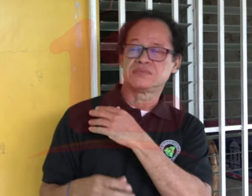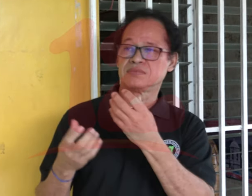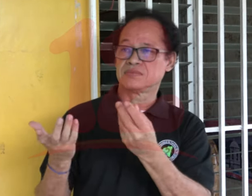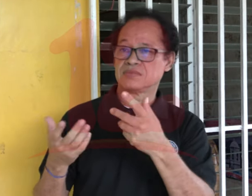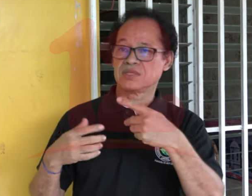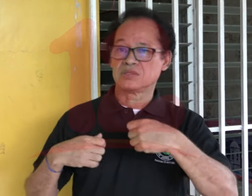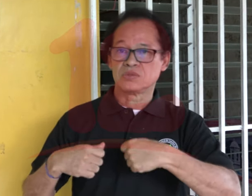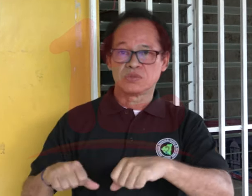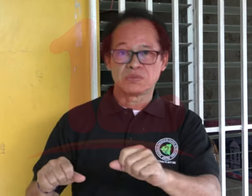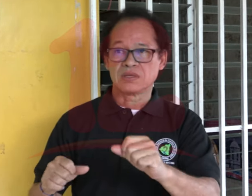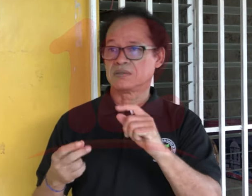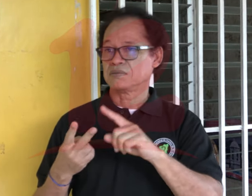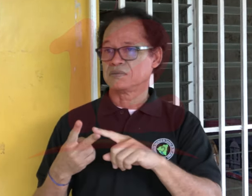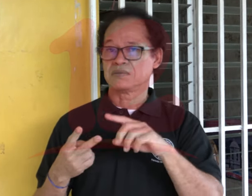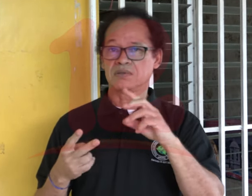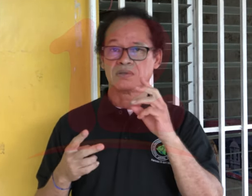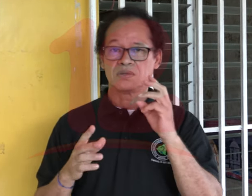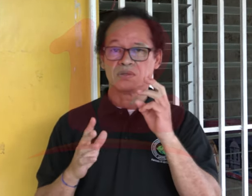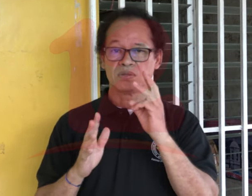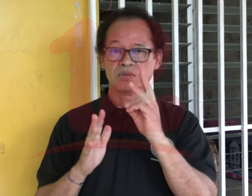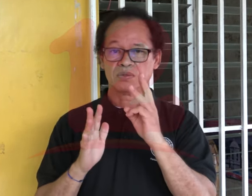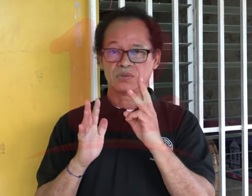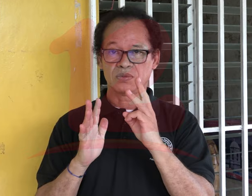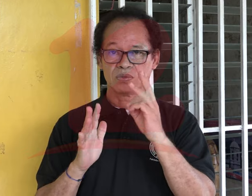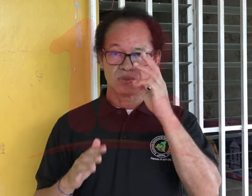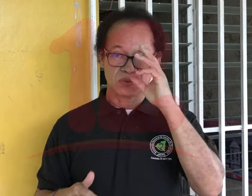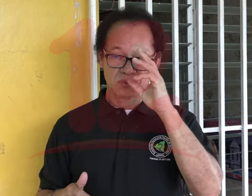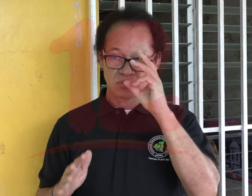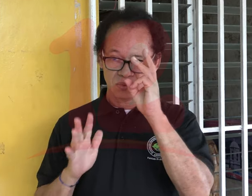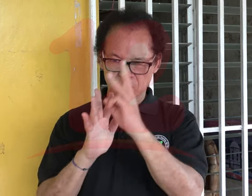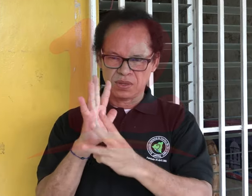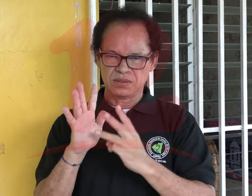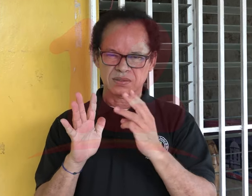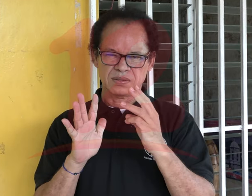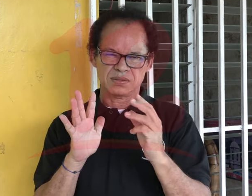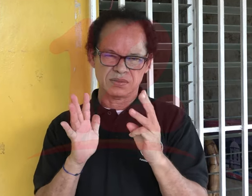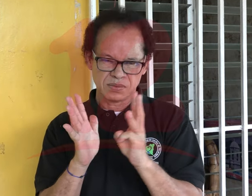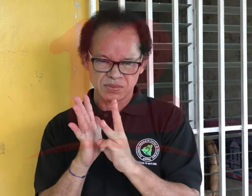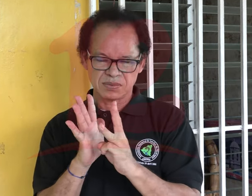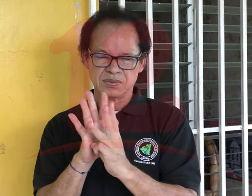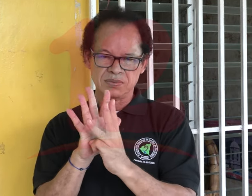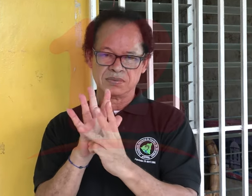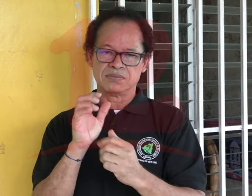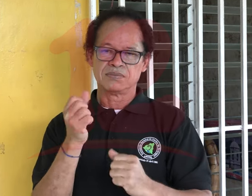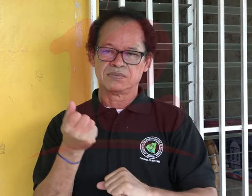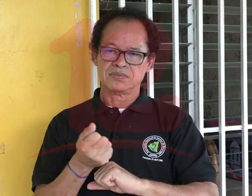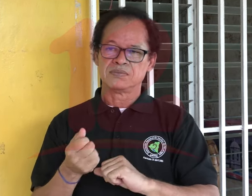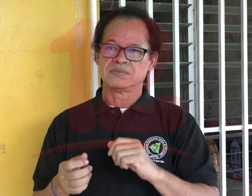con algunas empresas, por ejemplo, con Walmart y los